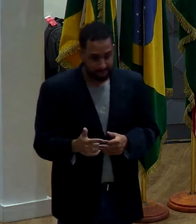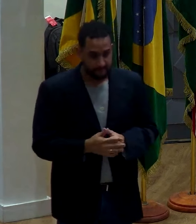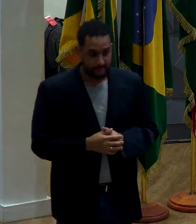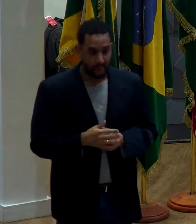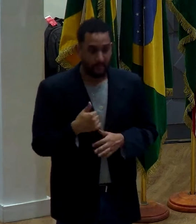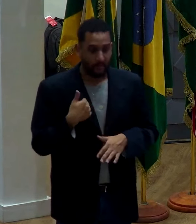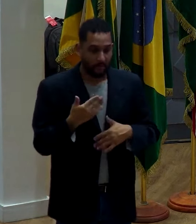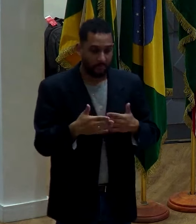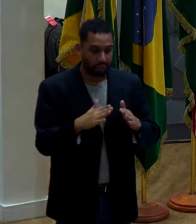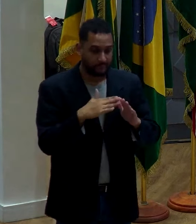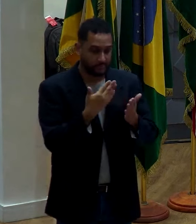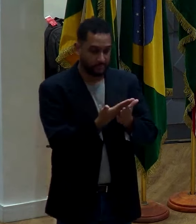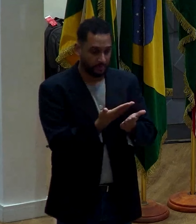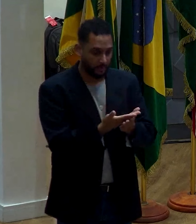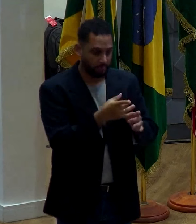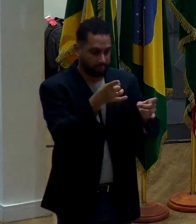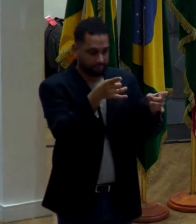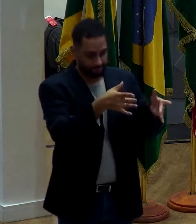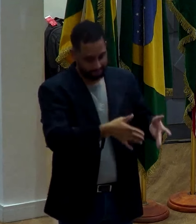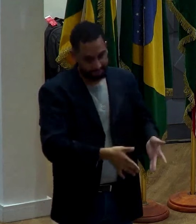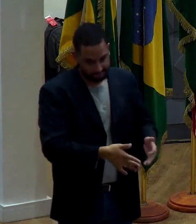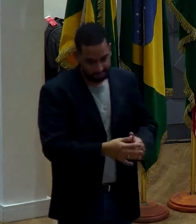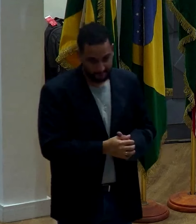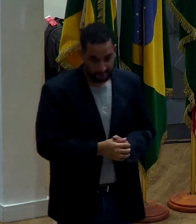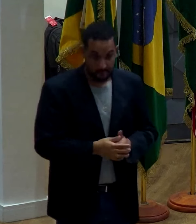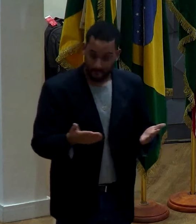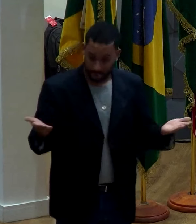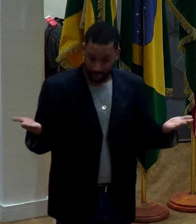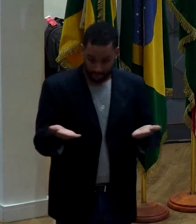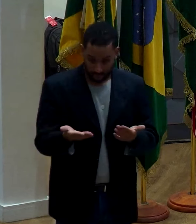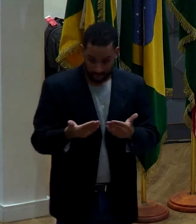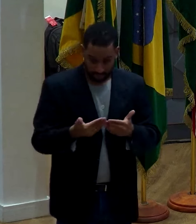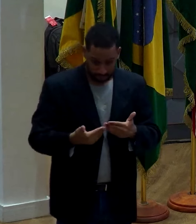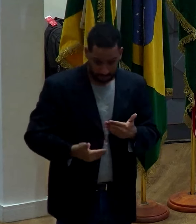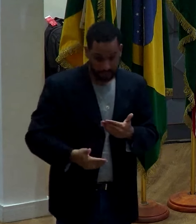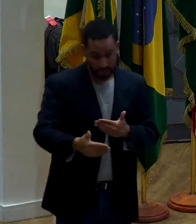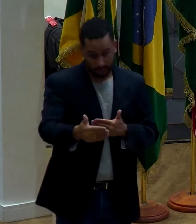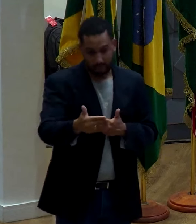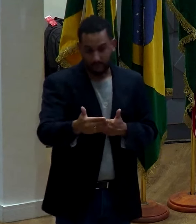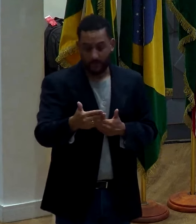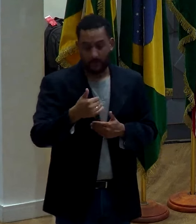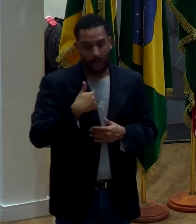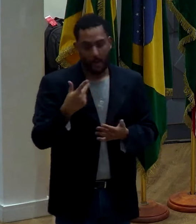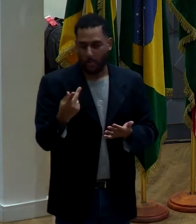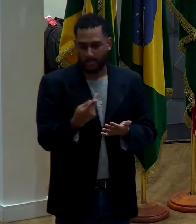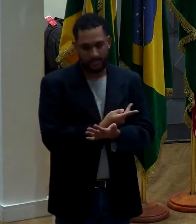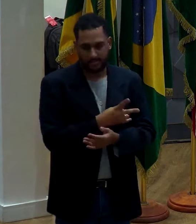deixamos a escola. E a partir de agora, isso não irá mais acontecer.